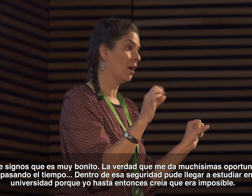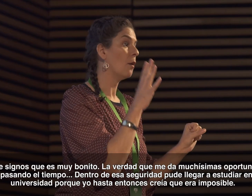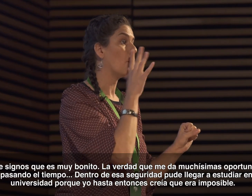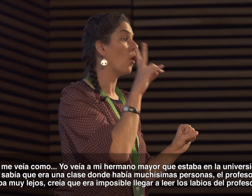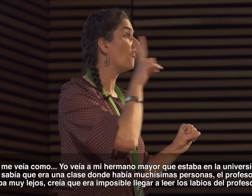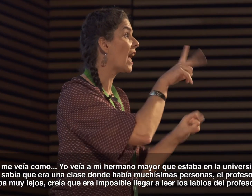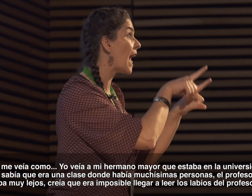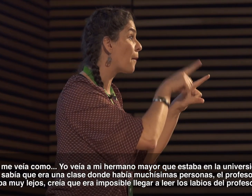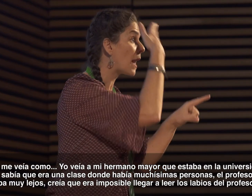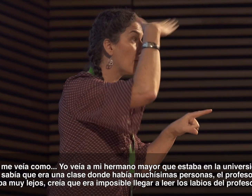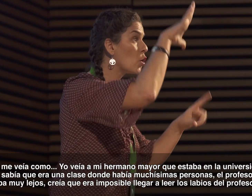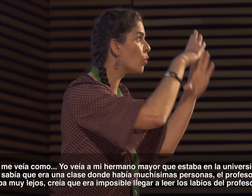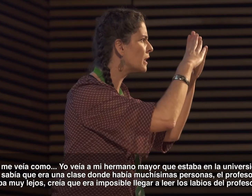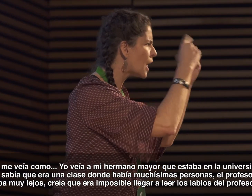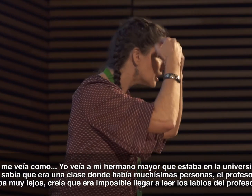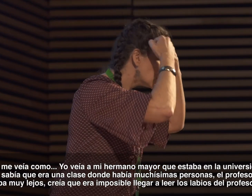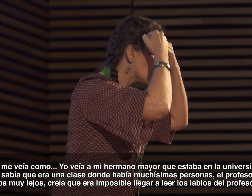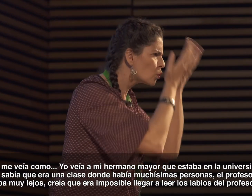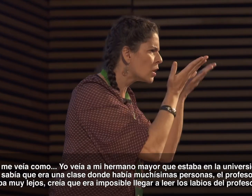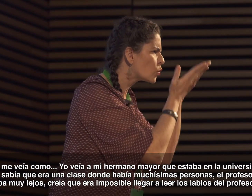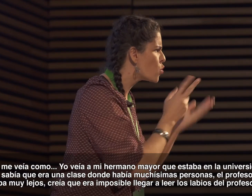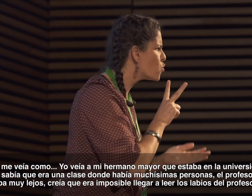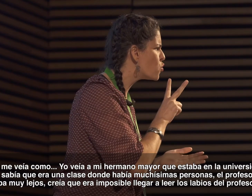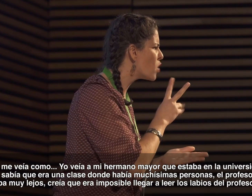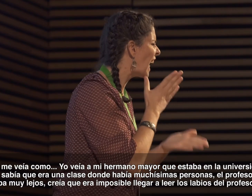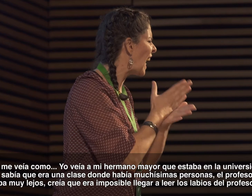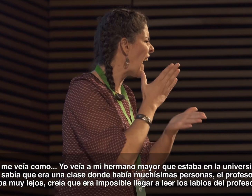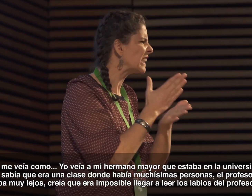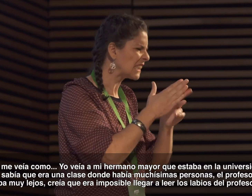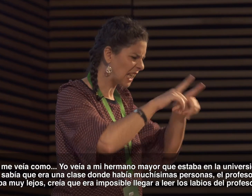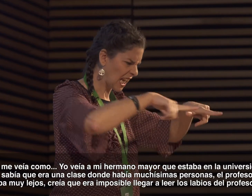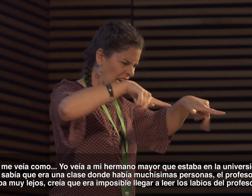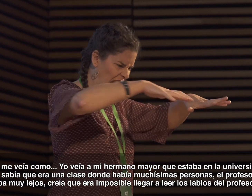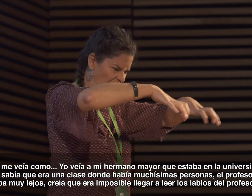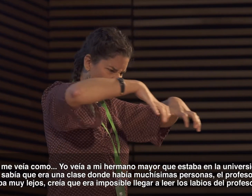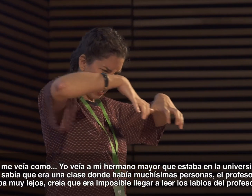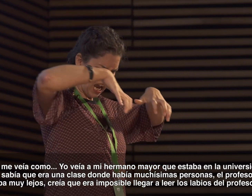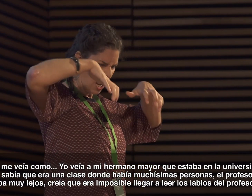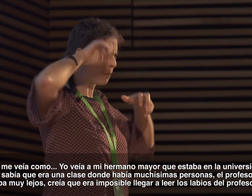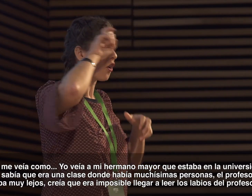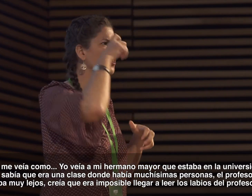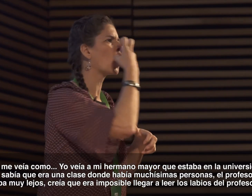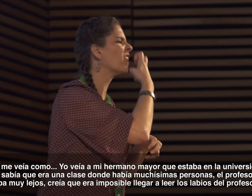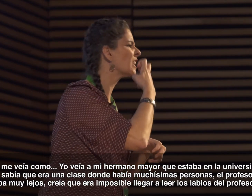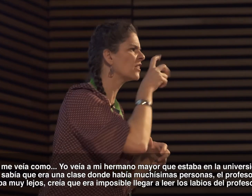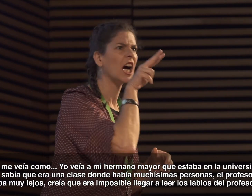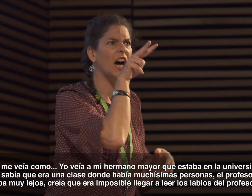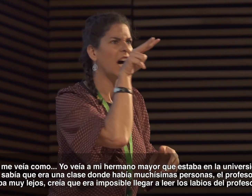imposible. Yo no me veía como... Yo veía a mi hermano mayor que estaba en la universidad. Yo sabía que era una clase donde había muchísimas personas. El